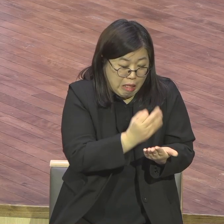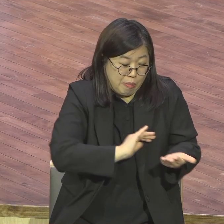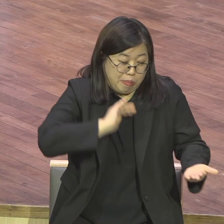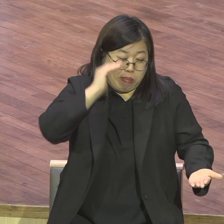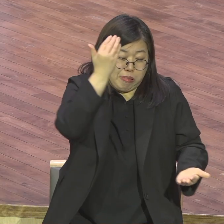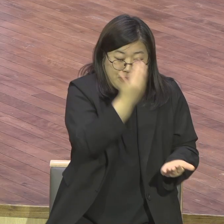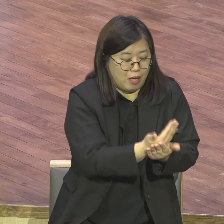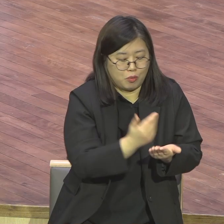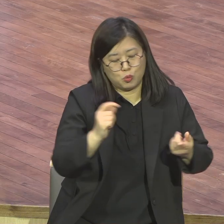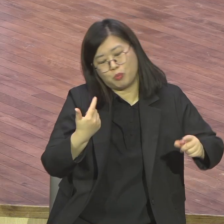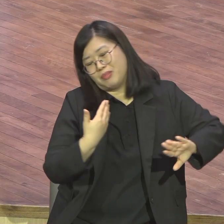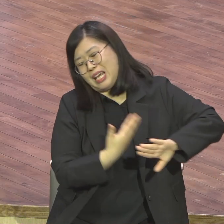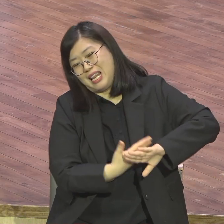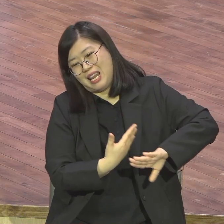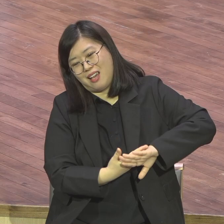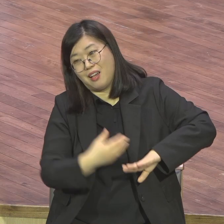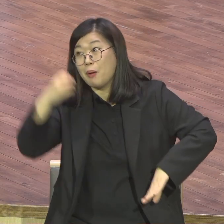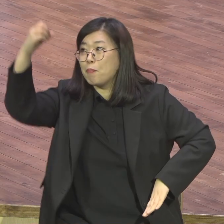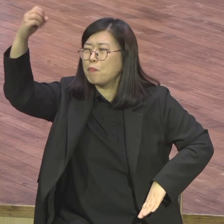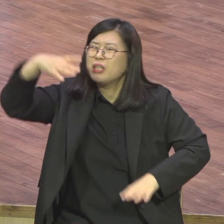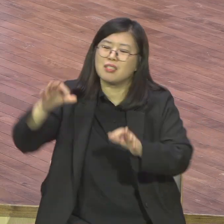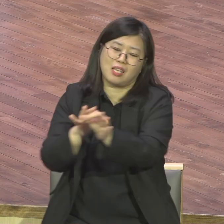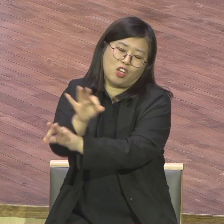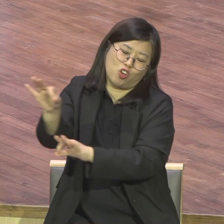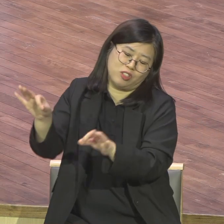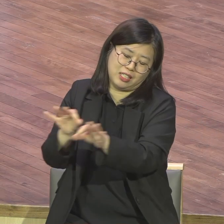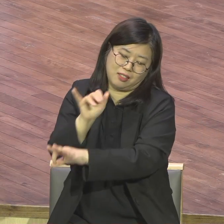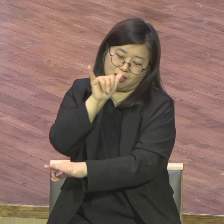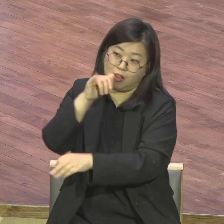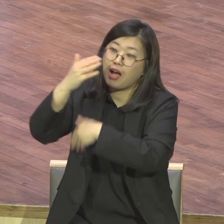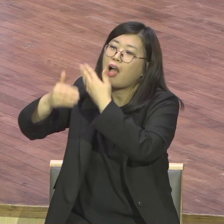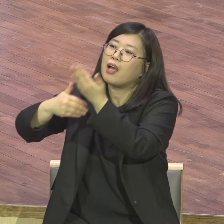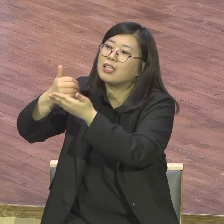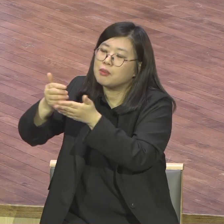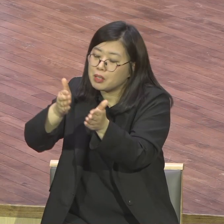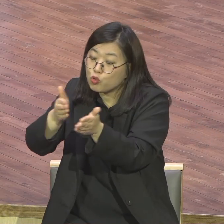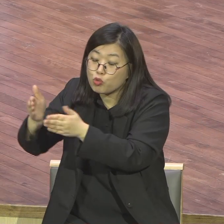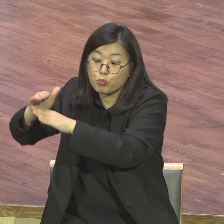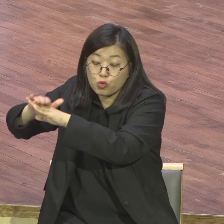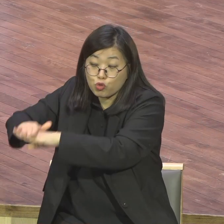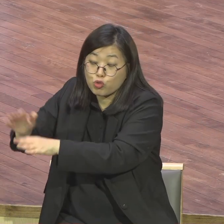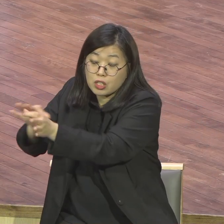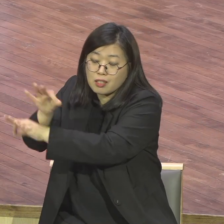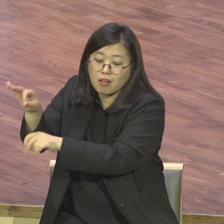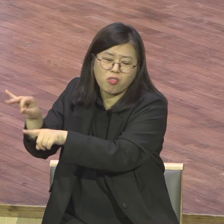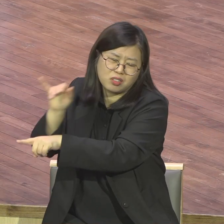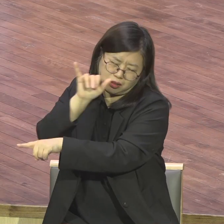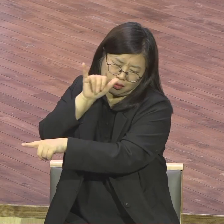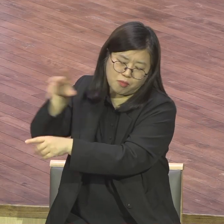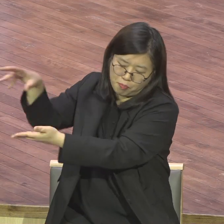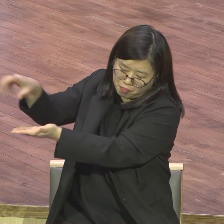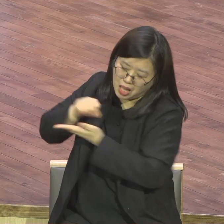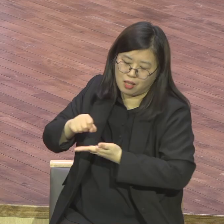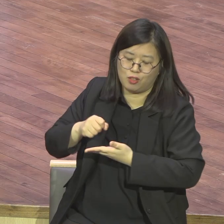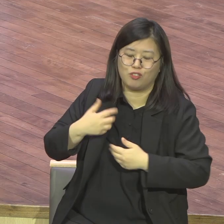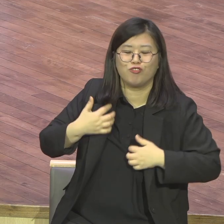회복하라고 복음 경제 심지어 영원 영원 경제